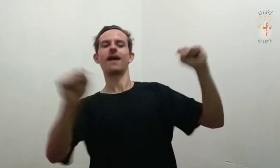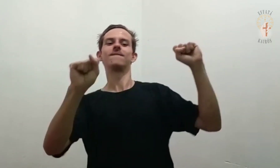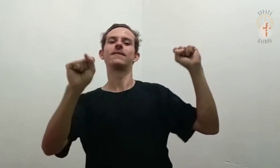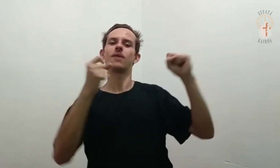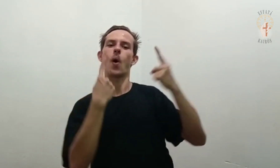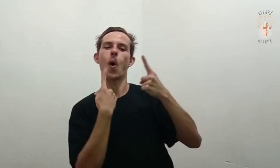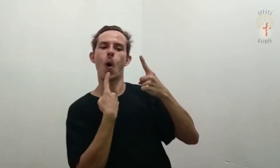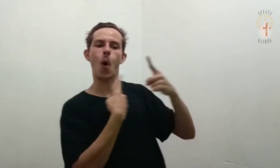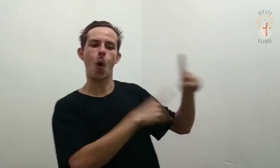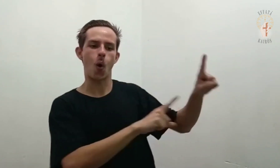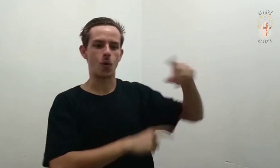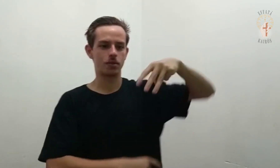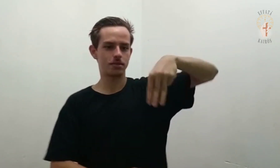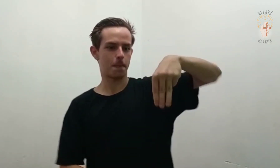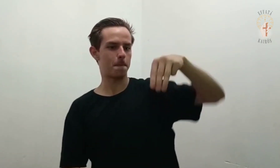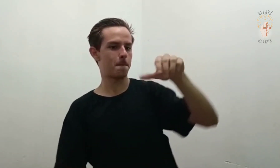de Madiã.